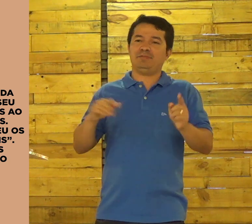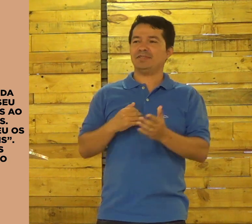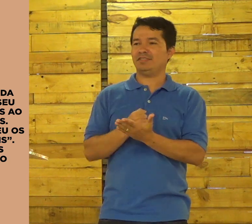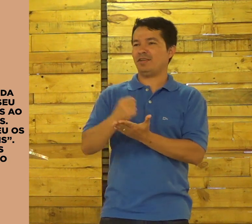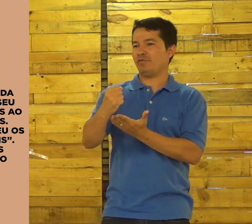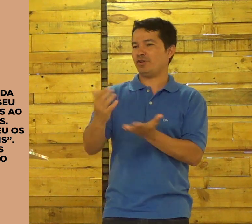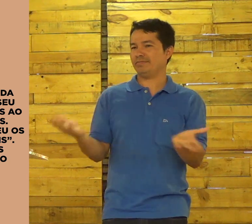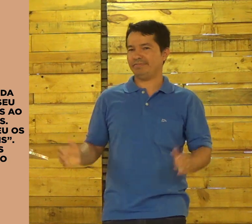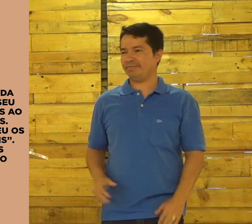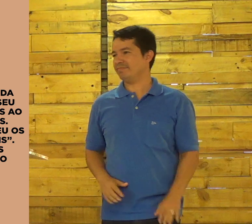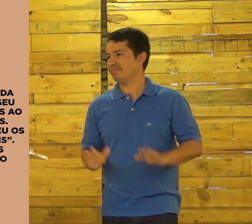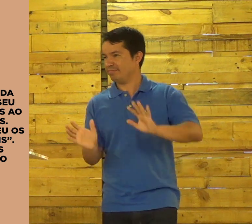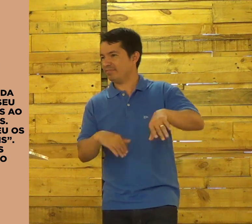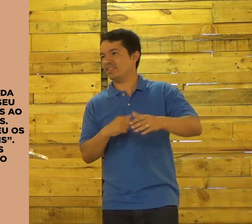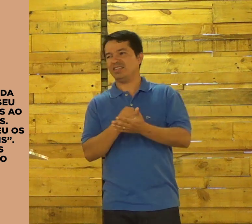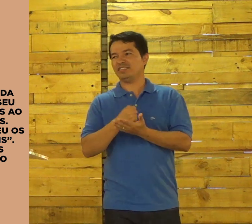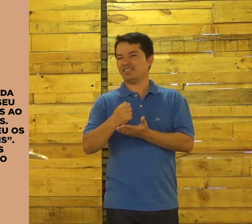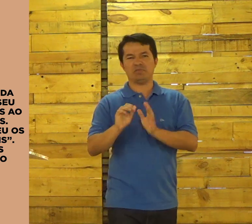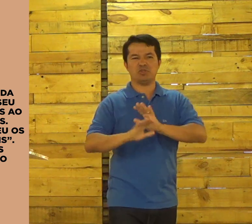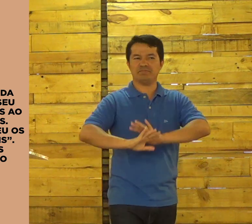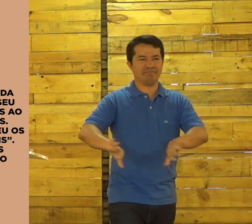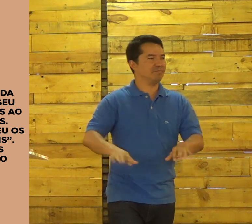na minha opinião. Mas, ele tem esse sinal.